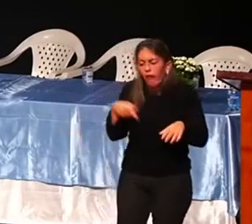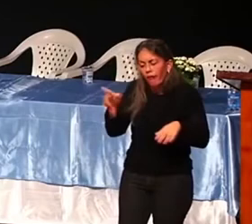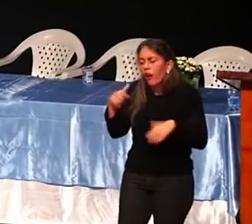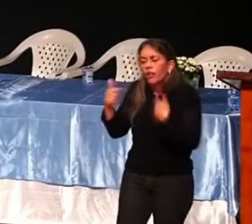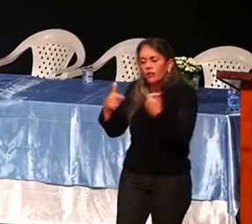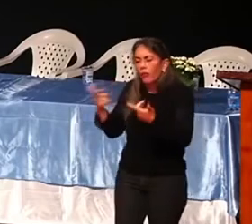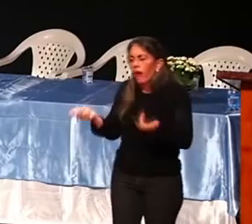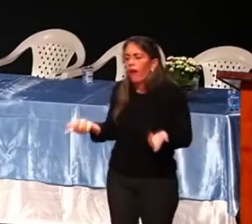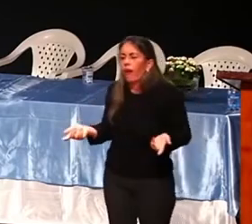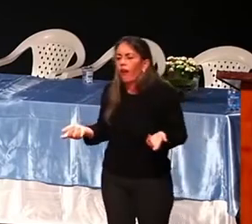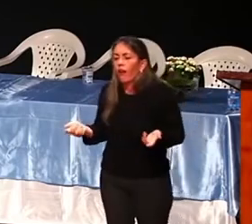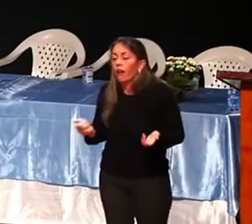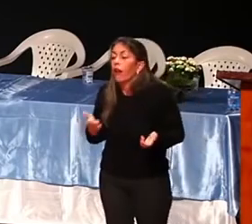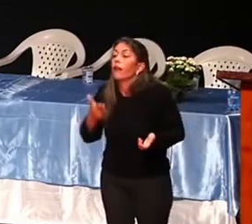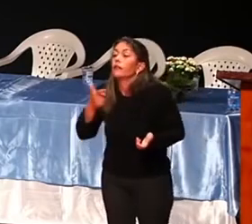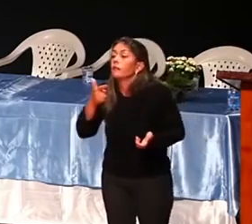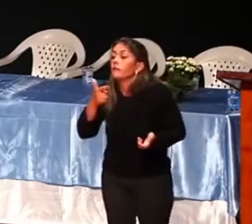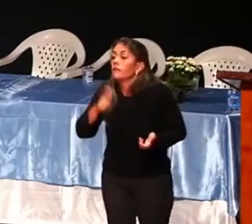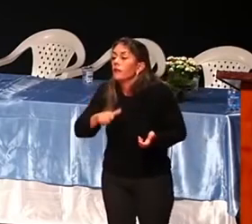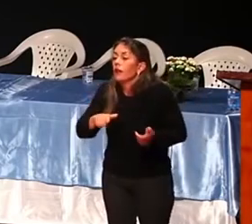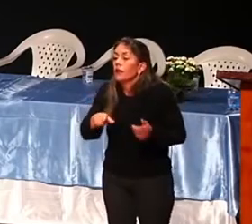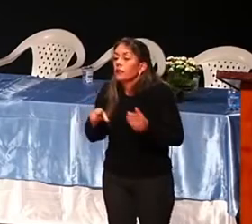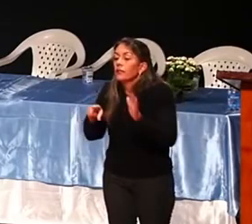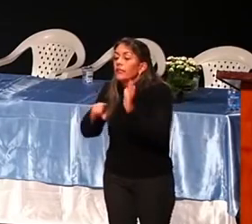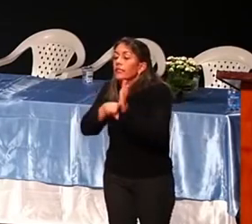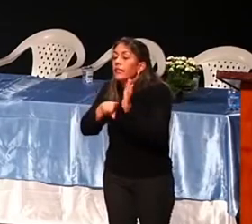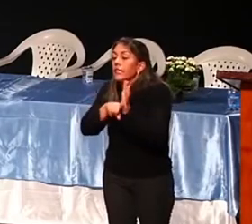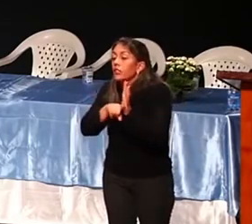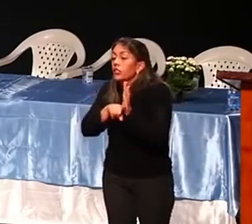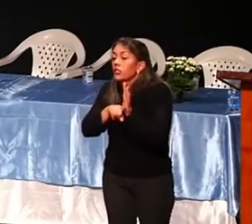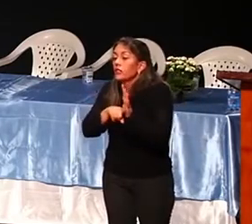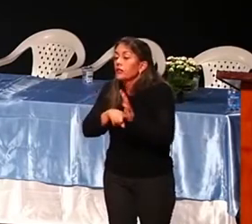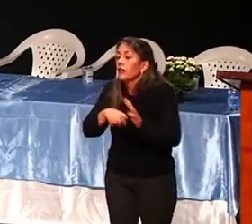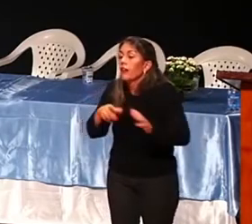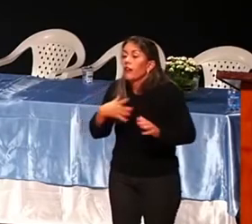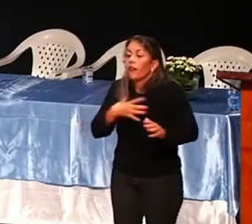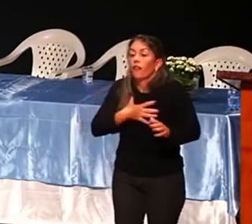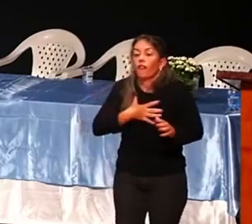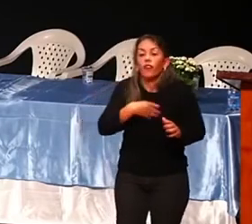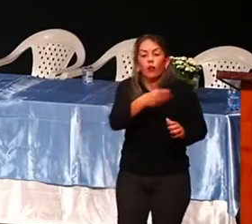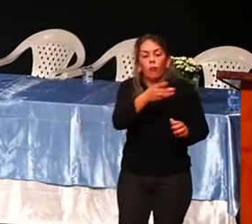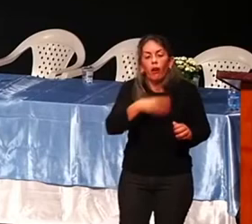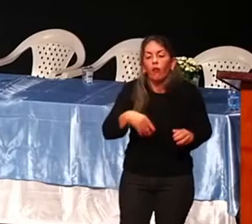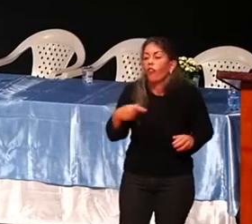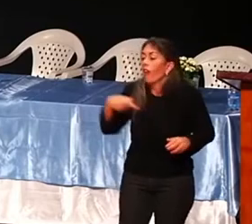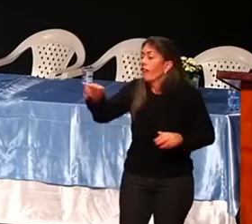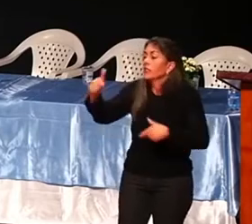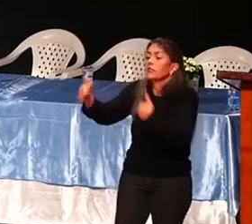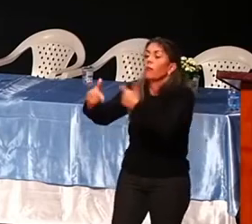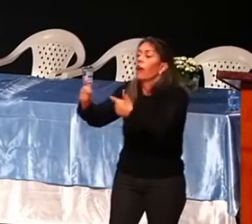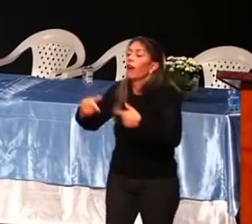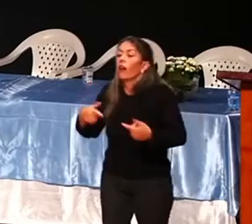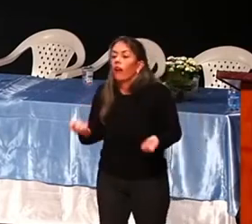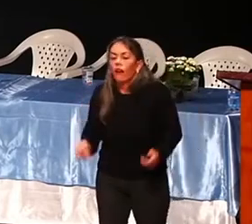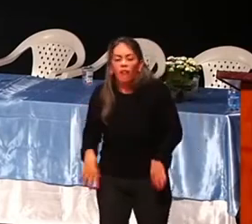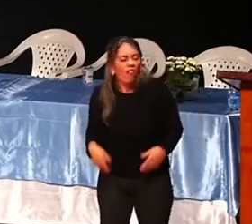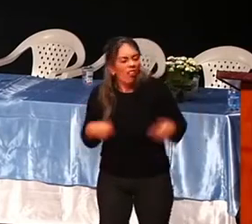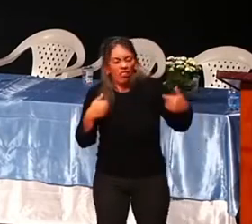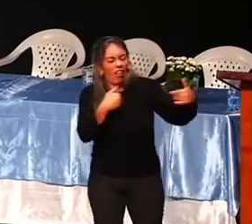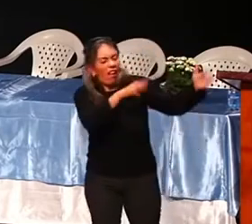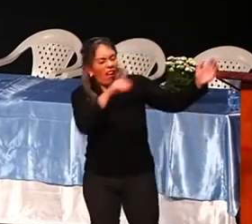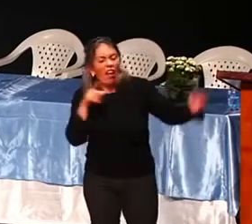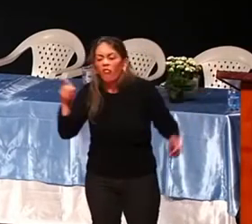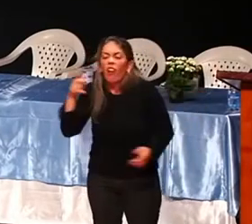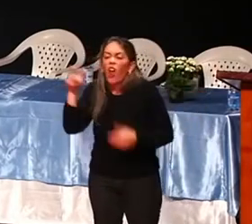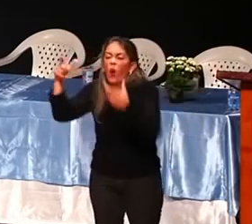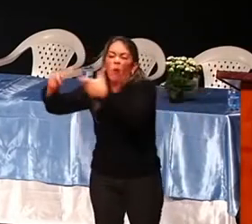E as mais negativas, o filho pergunta, mãe, para onde você vai tão cedo? Vou para o inferno, moleque. Não tem gente assim?